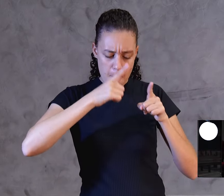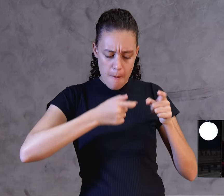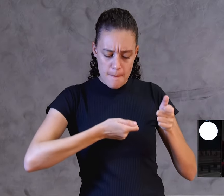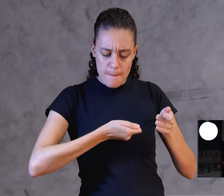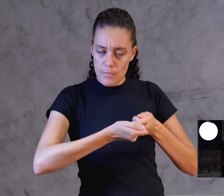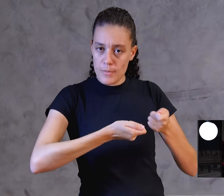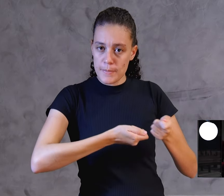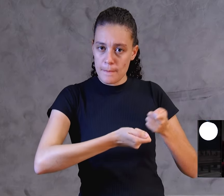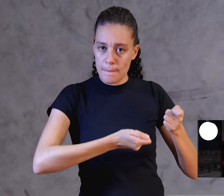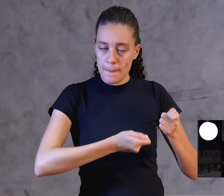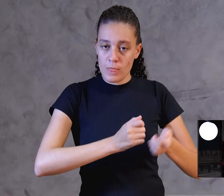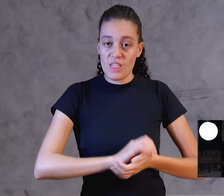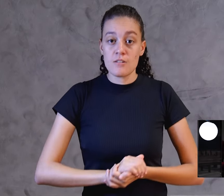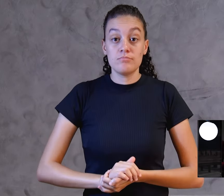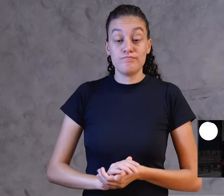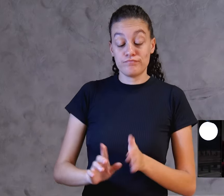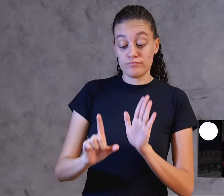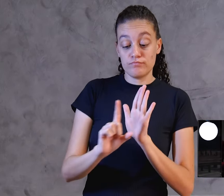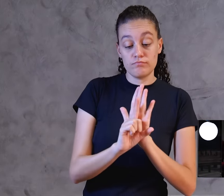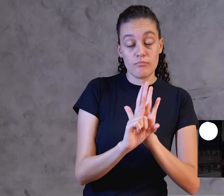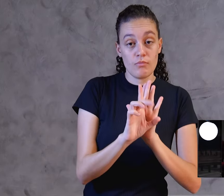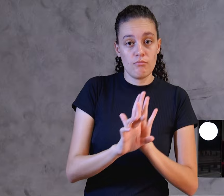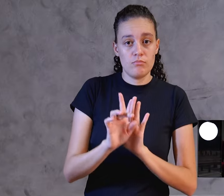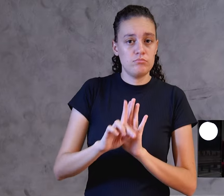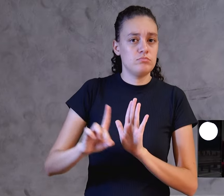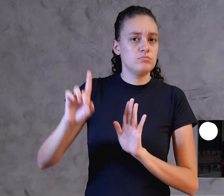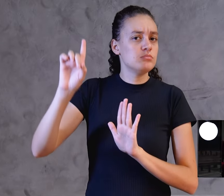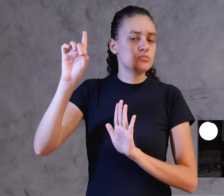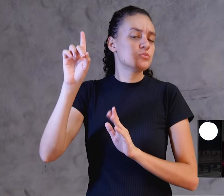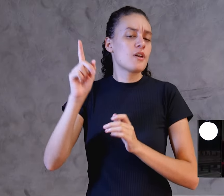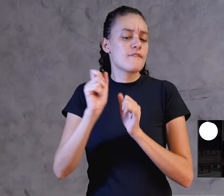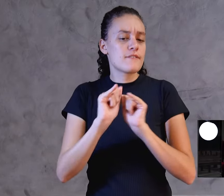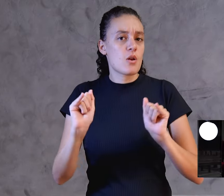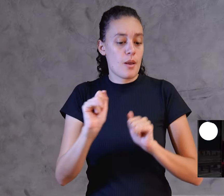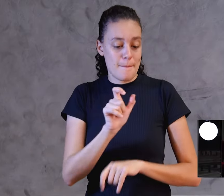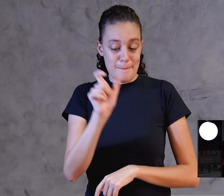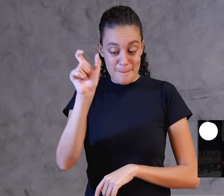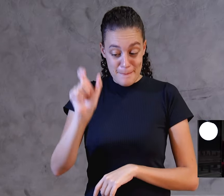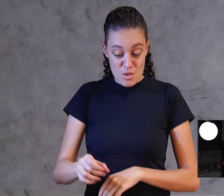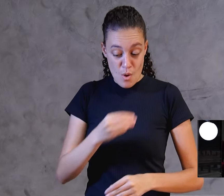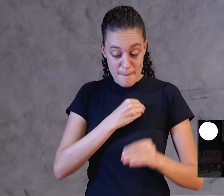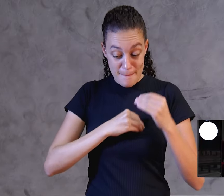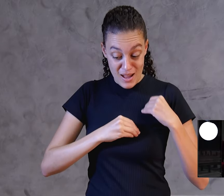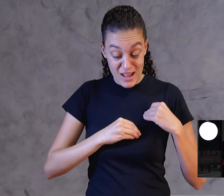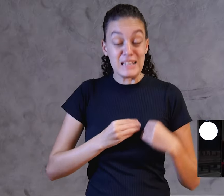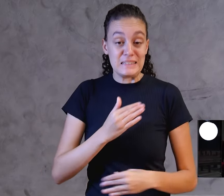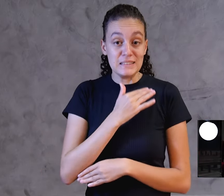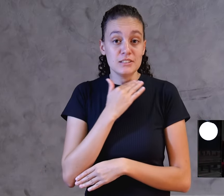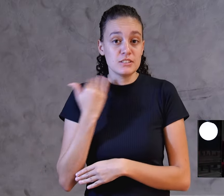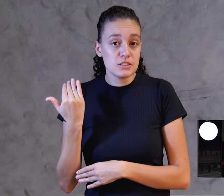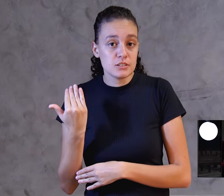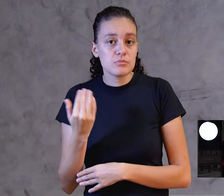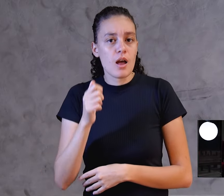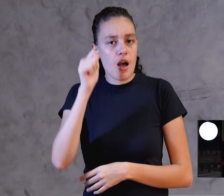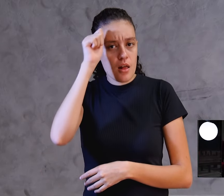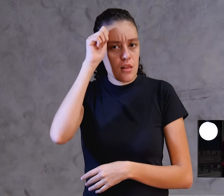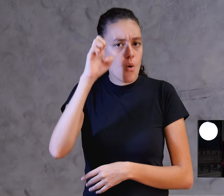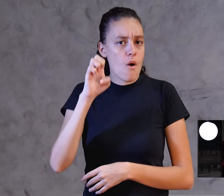A lei de Deus, a própria lei de Deus, ele disse que a alma que pecasse aquela morreria. Ele disse para Adão e Eva que no dia que eles